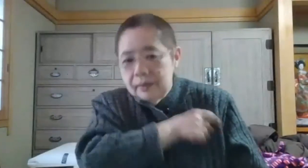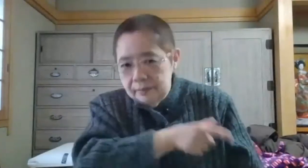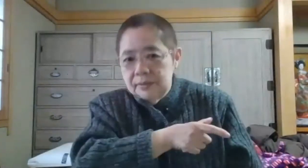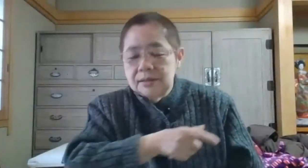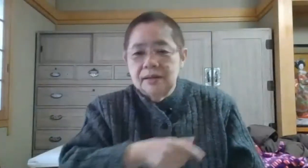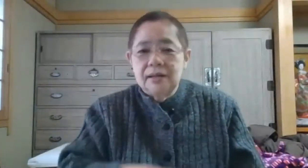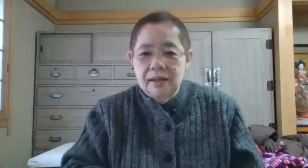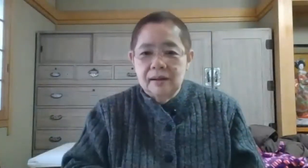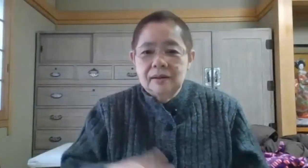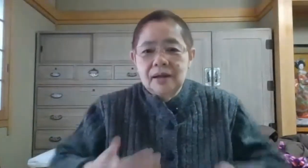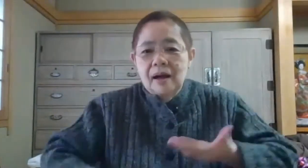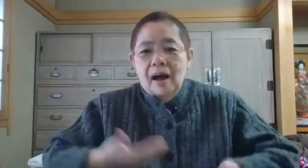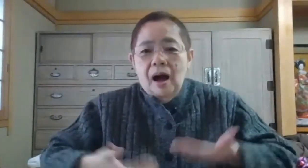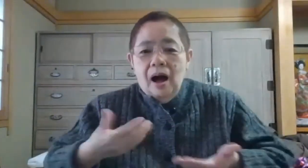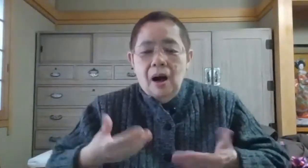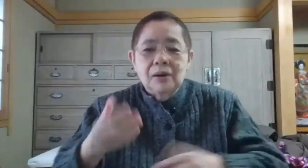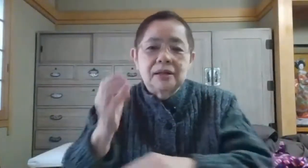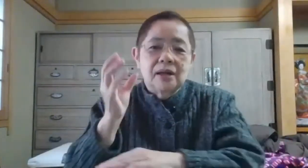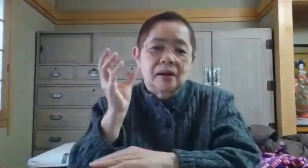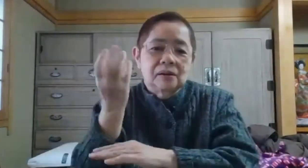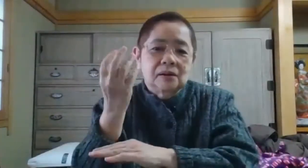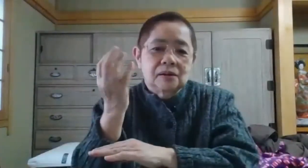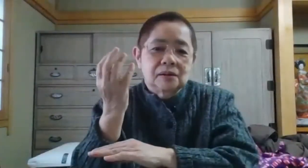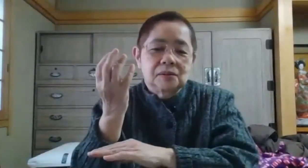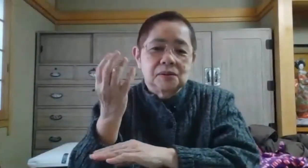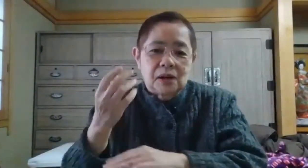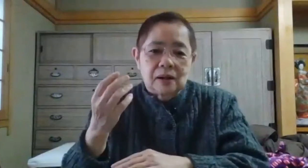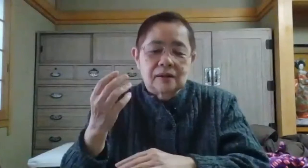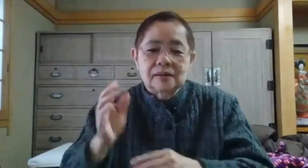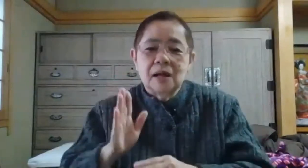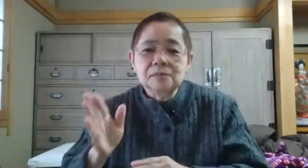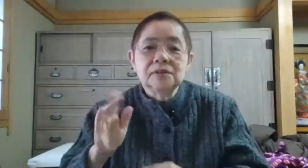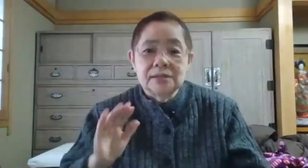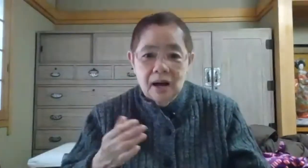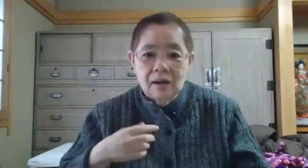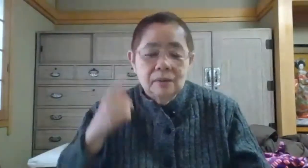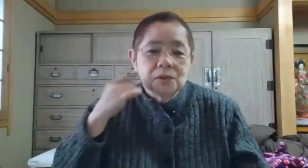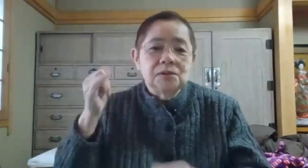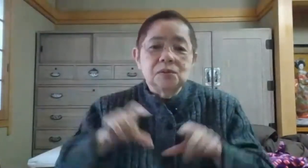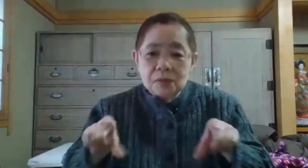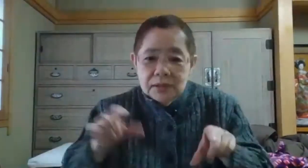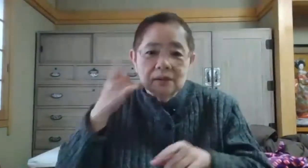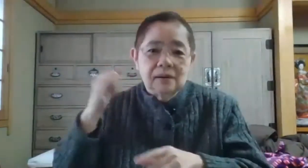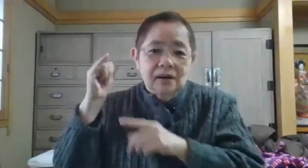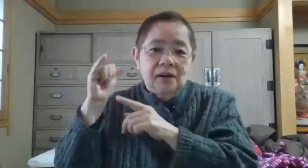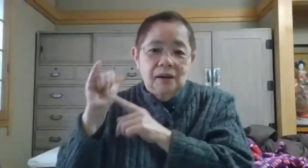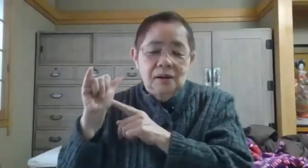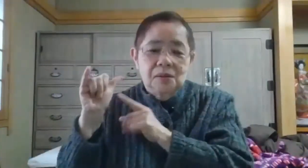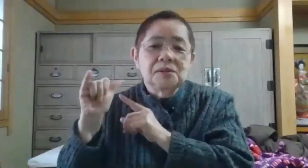熱が出て慌てて救急車頼むんですが当然両親